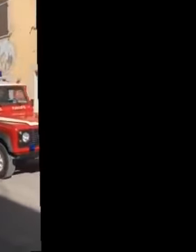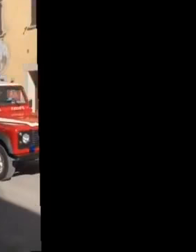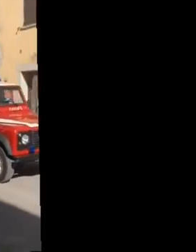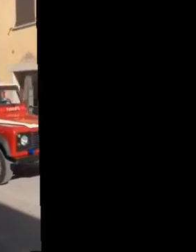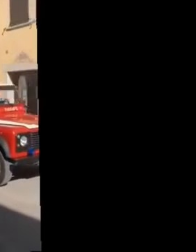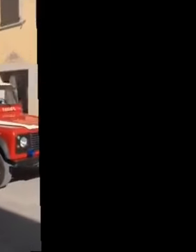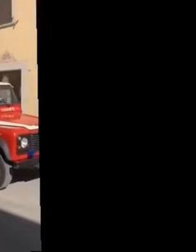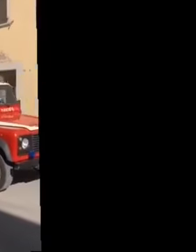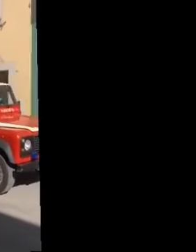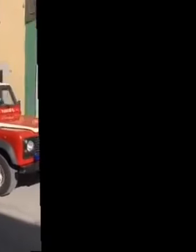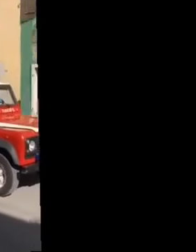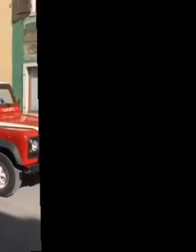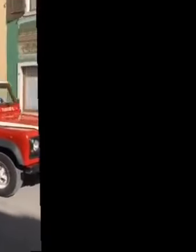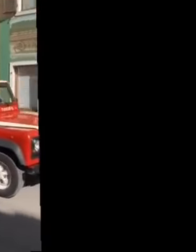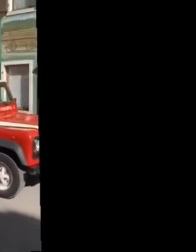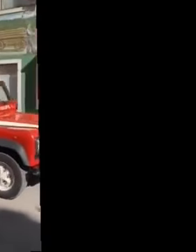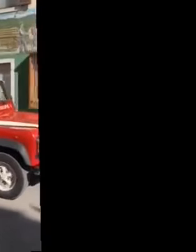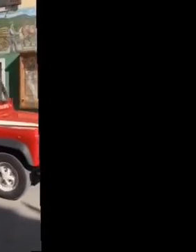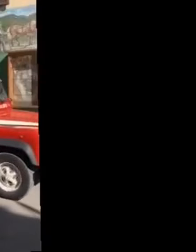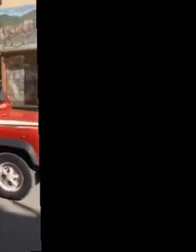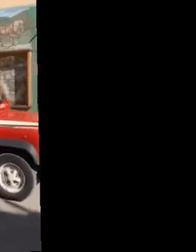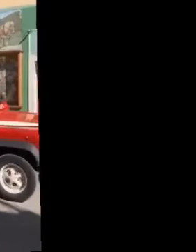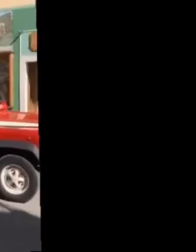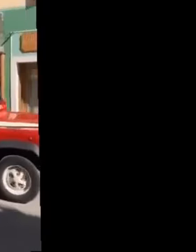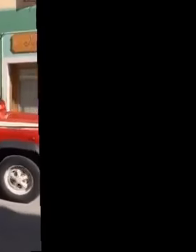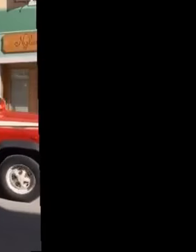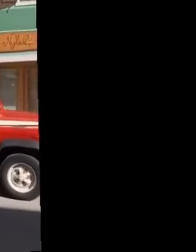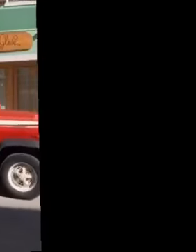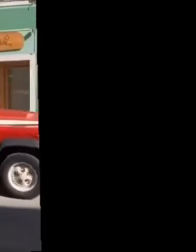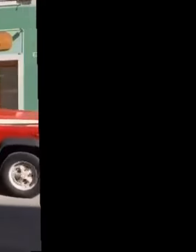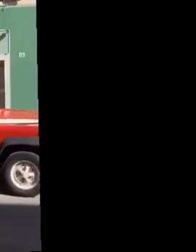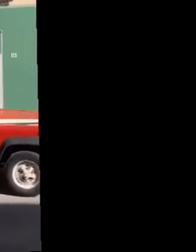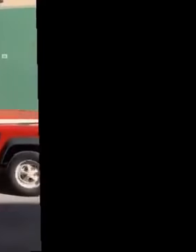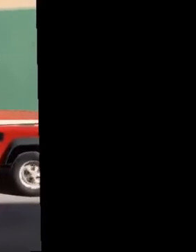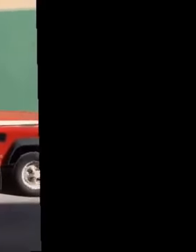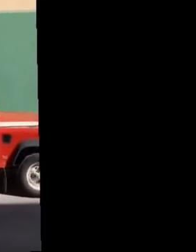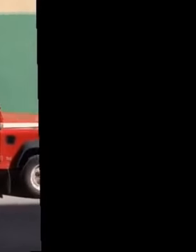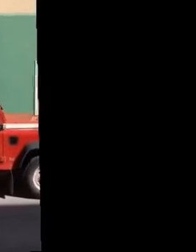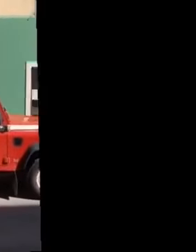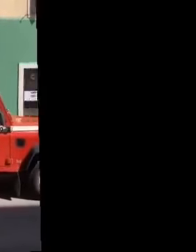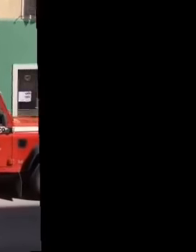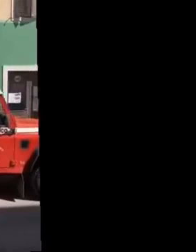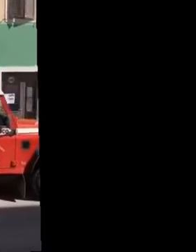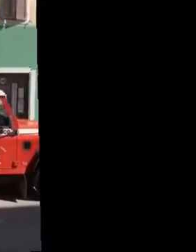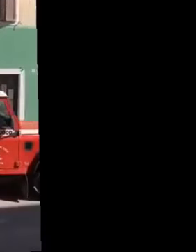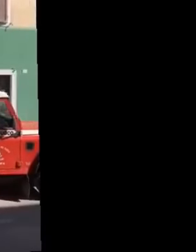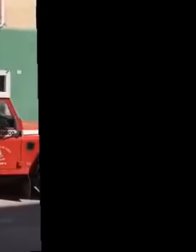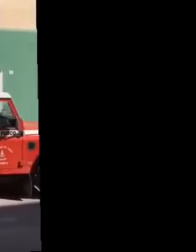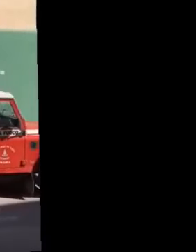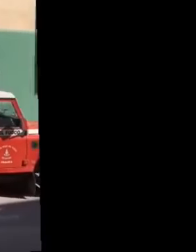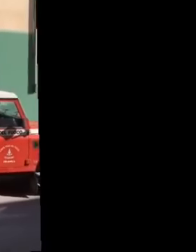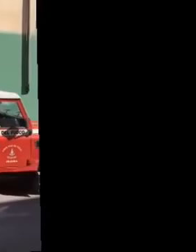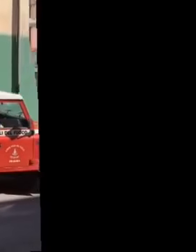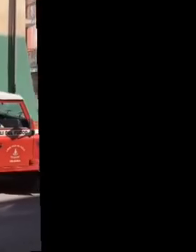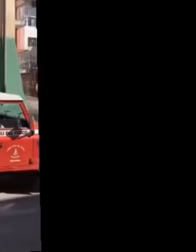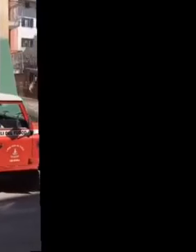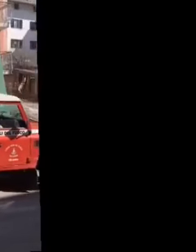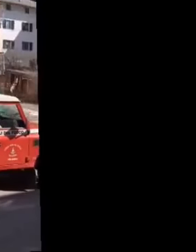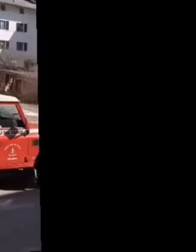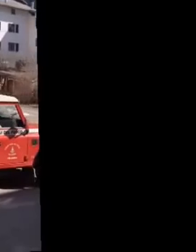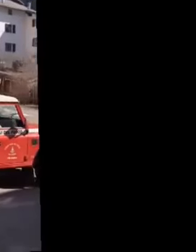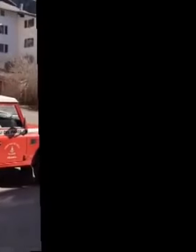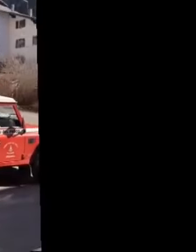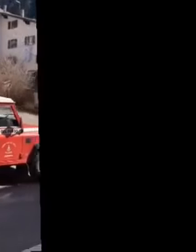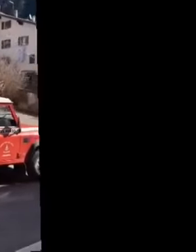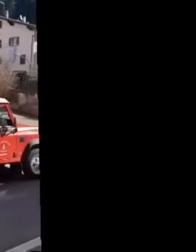piega del corso, disinfettare le superfici con disinfettante a base alcoica. Dalla di pesa, sono potente